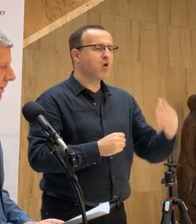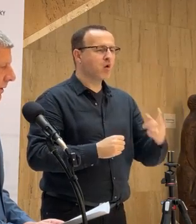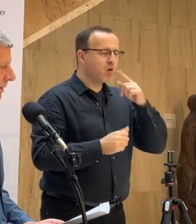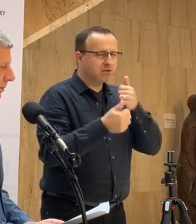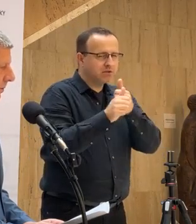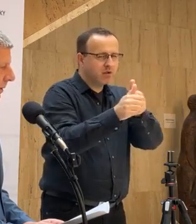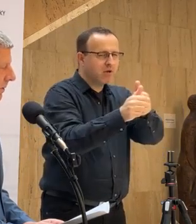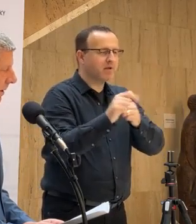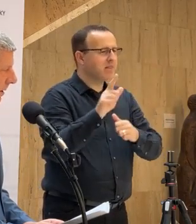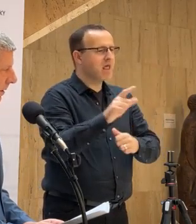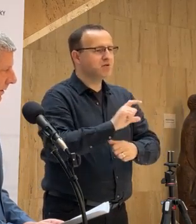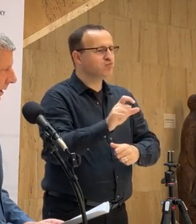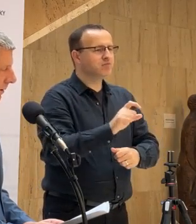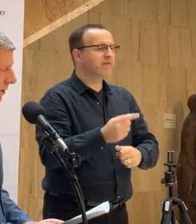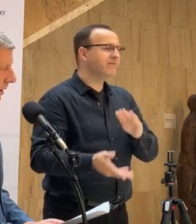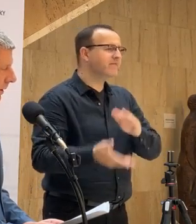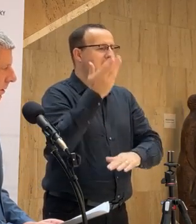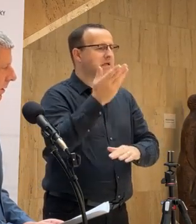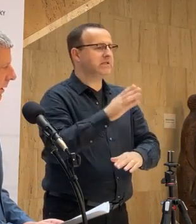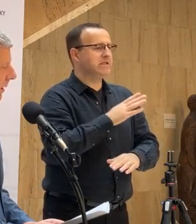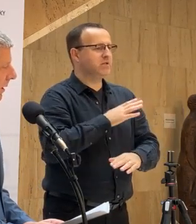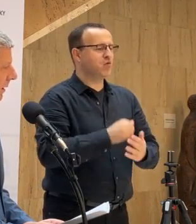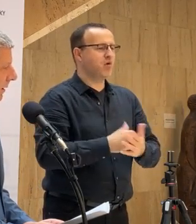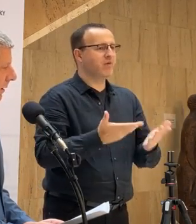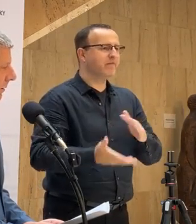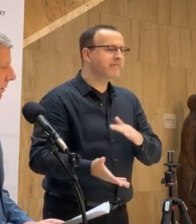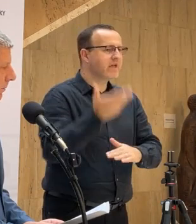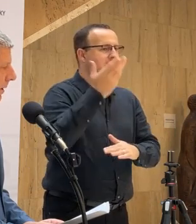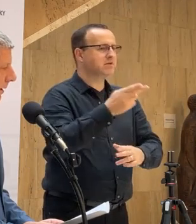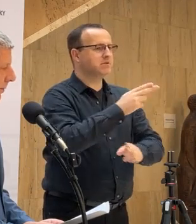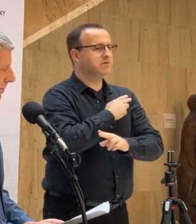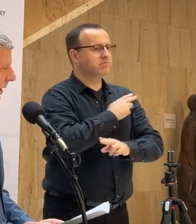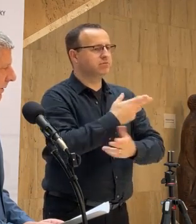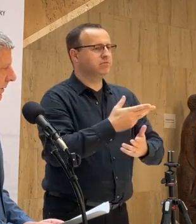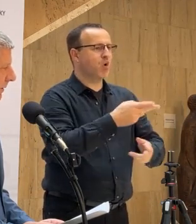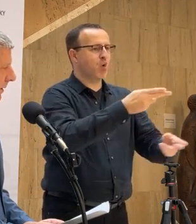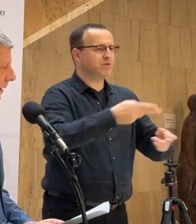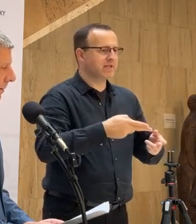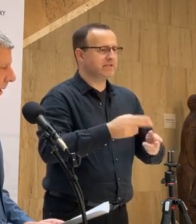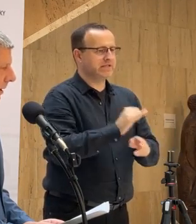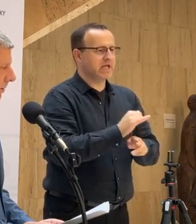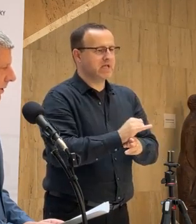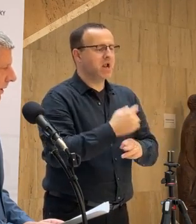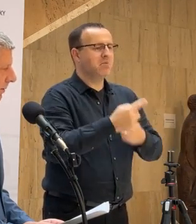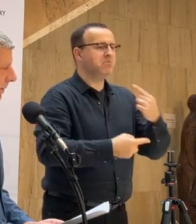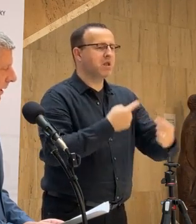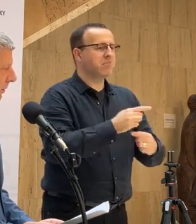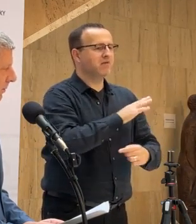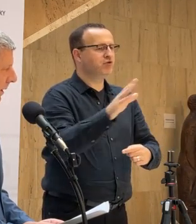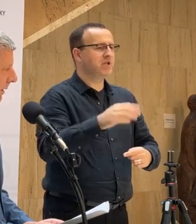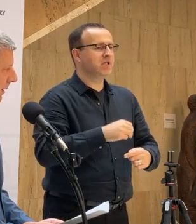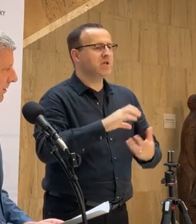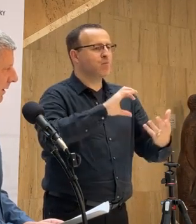Žiadny z nich nespôsobuje vyššie riziko, umrtia ale v hospitalizácie zatiaľ a tie priebiehy u všetkých